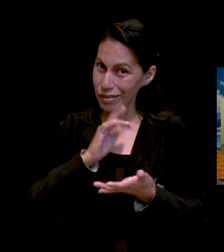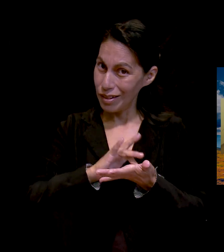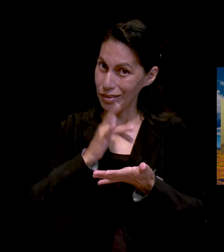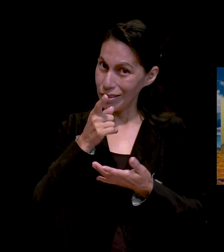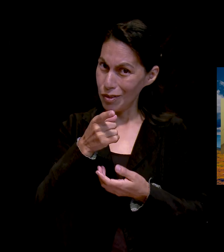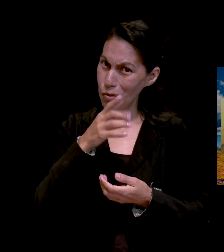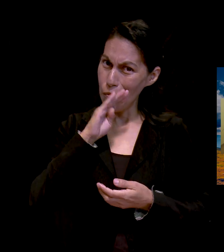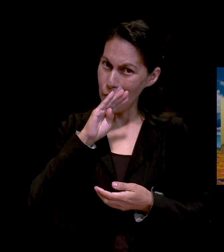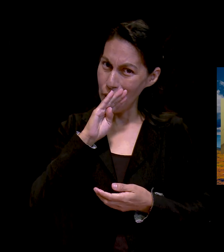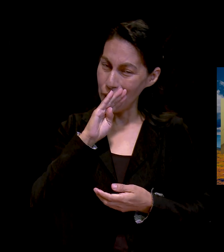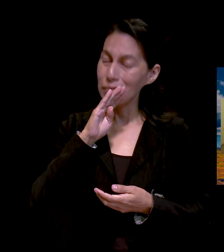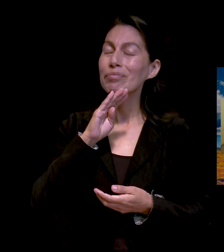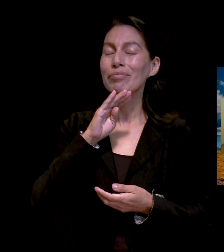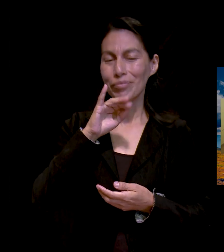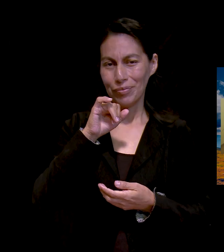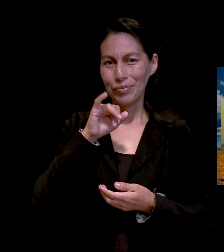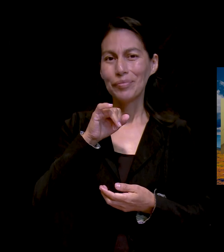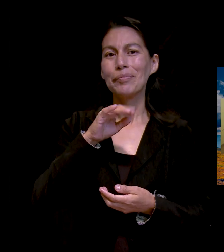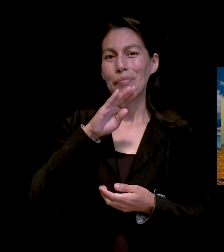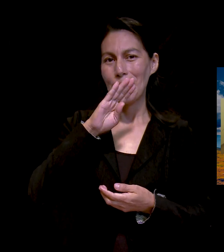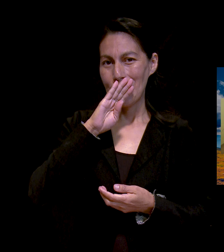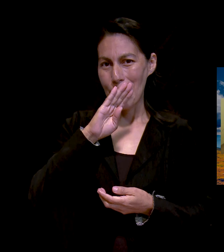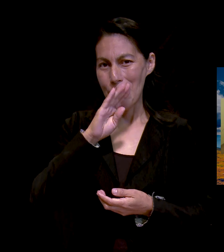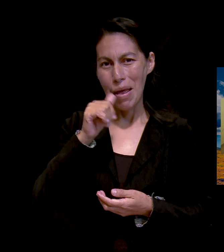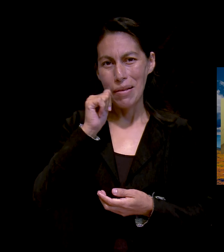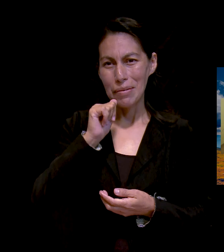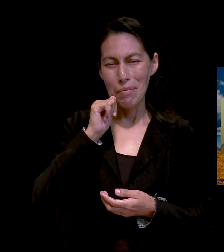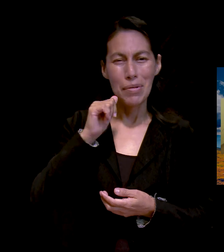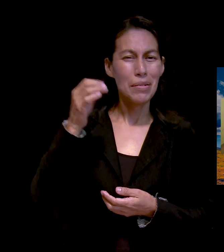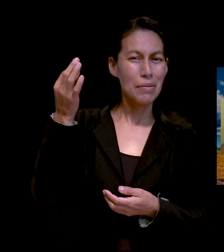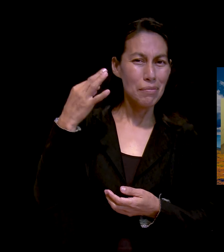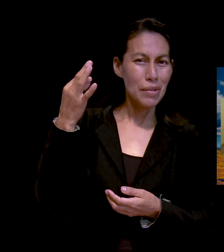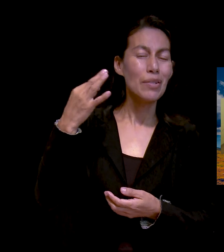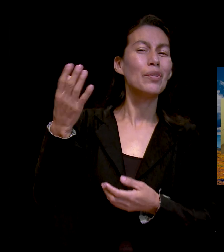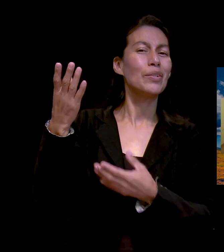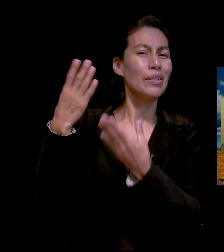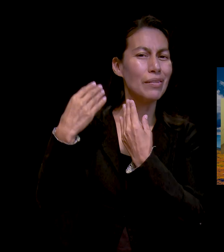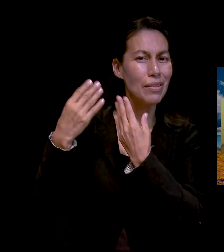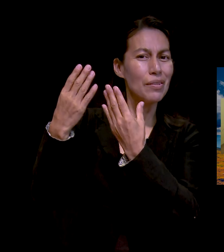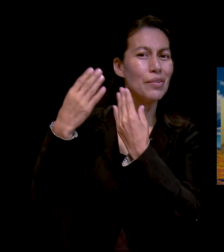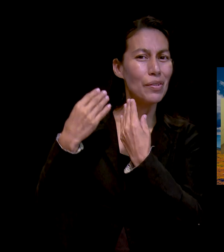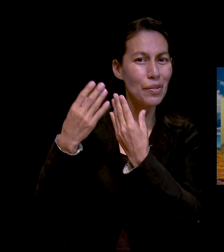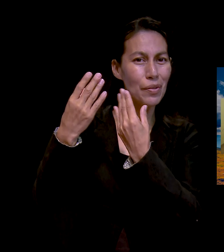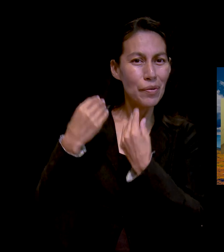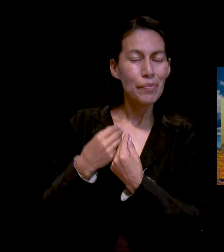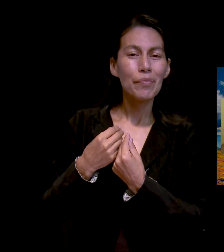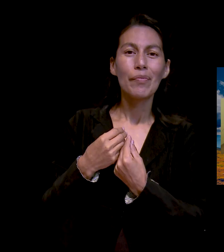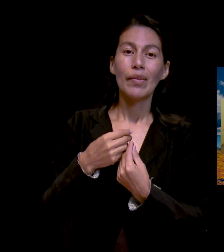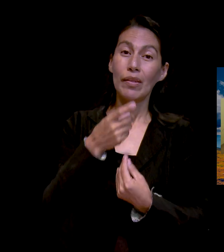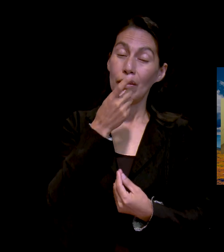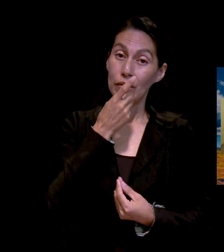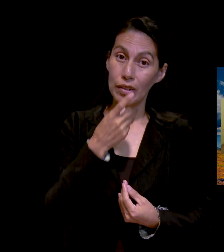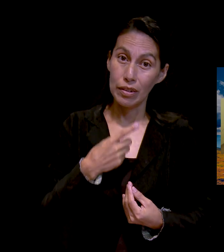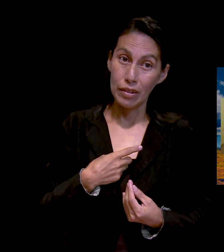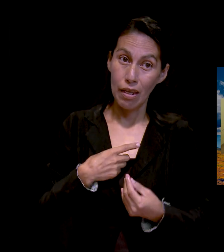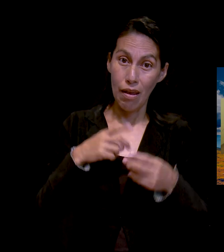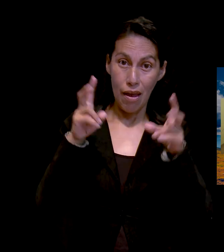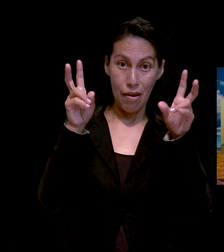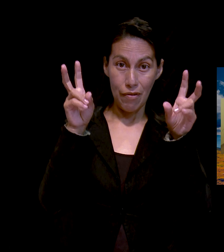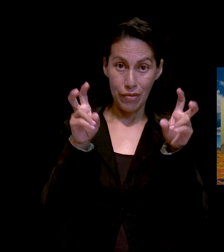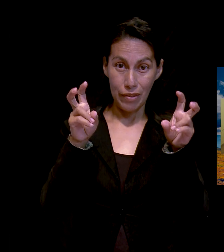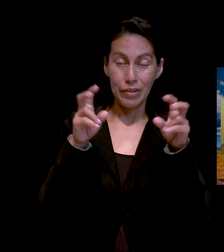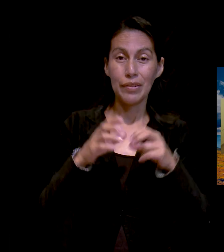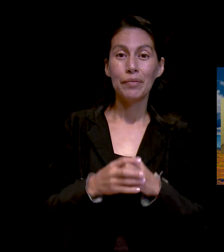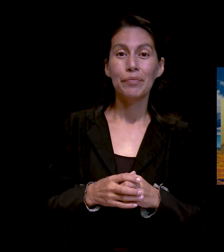Mi mamá, mi mamá siempre nos inculcó el temor hacia Dios y siempre nos decía una frase. Y